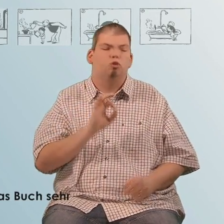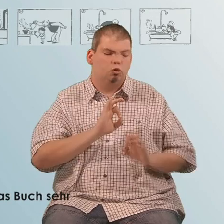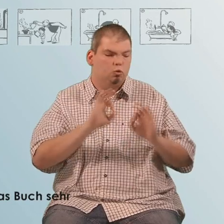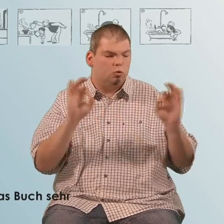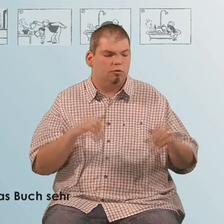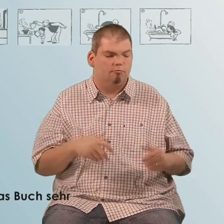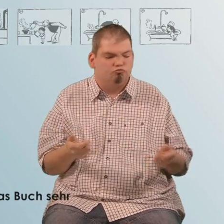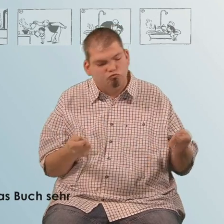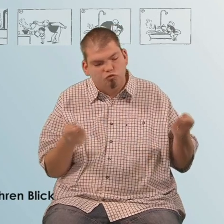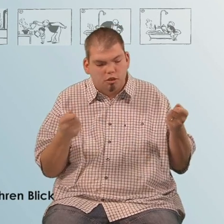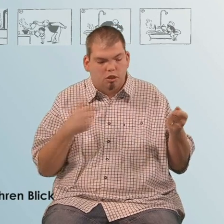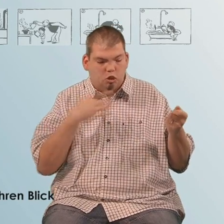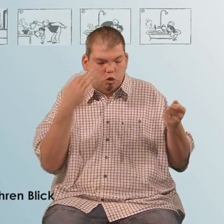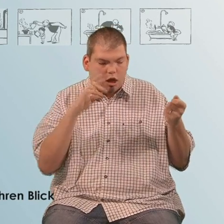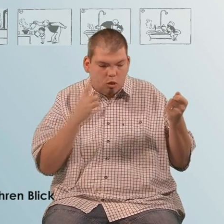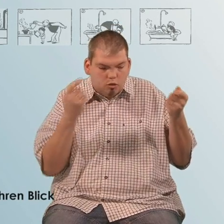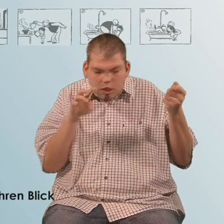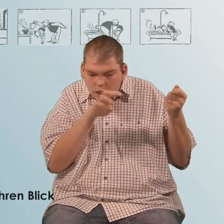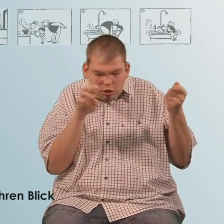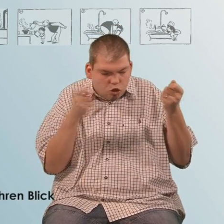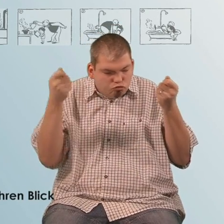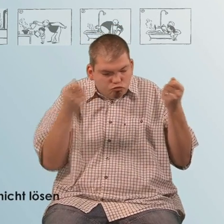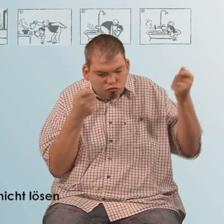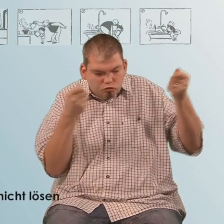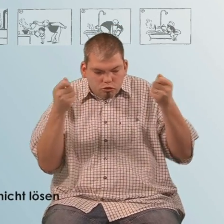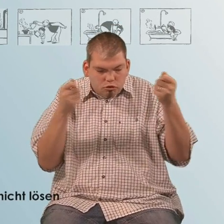Dem Sohn gefällt das Buch sehr und beide können ihren Blick von dem Buch gar nicht lösen.